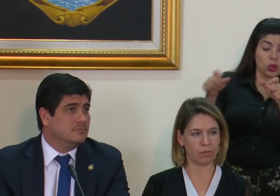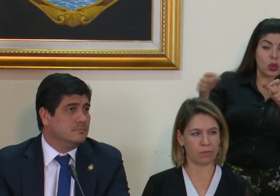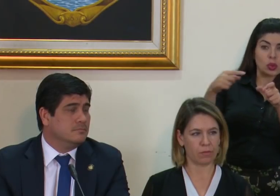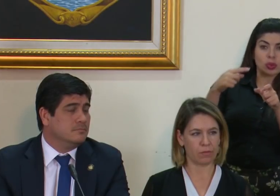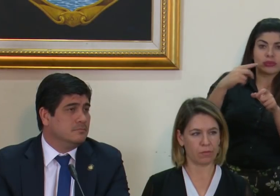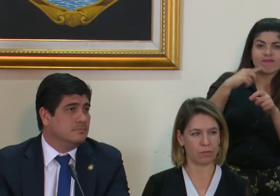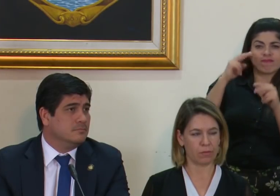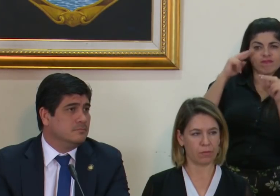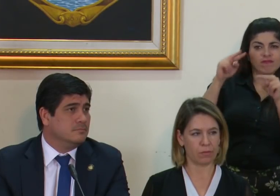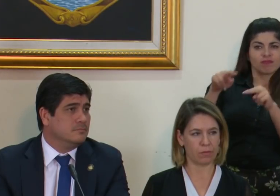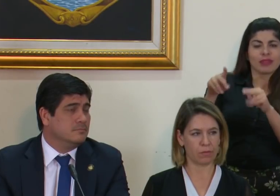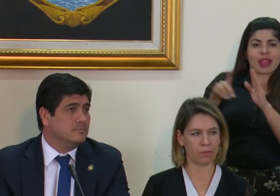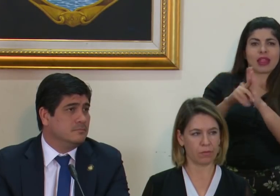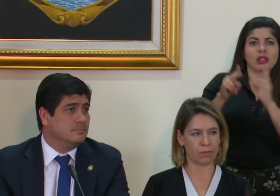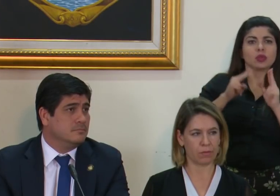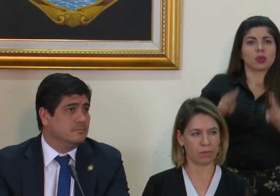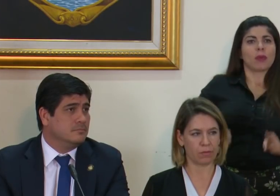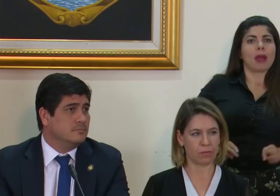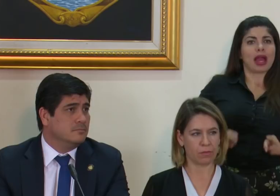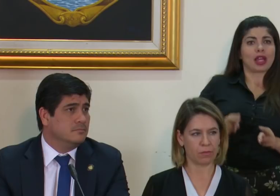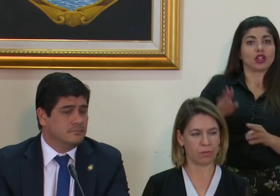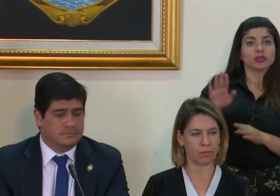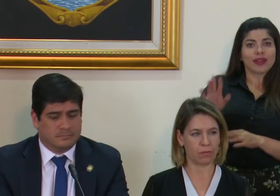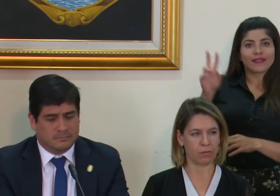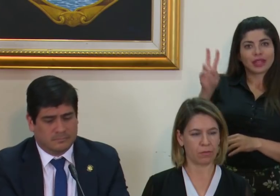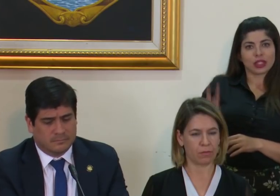con relación a los derechos humanos en Venezuela?